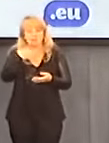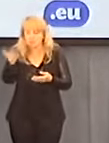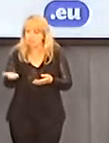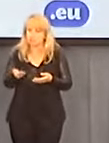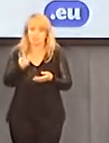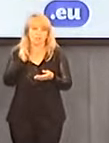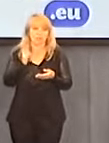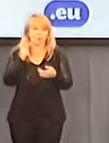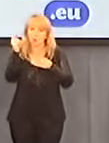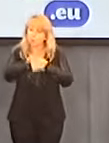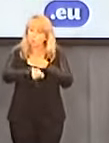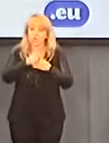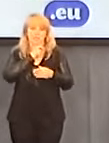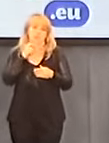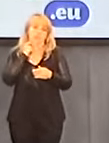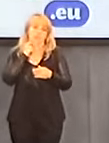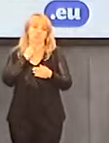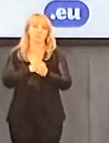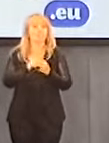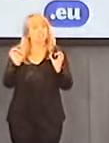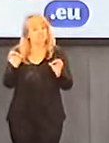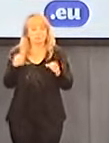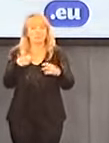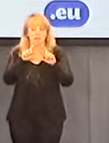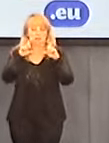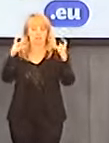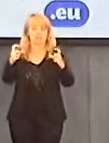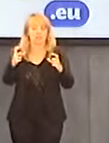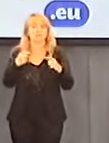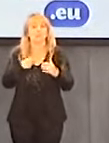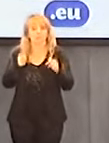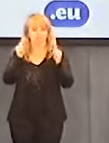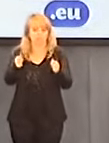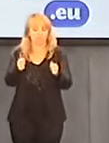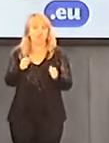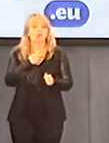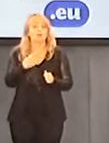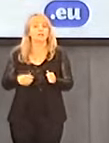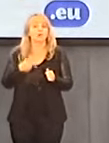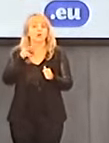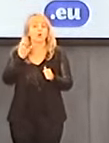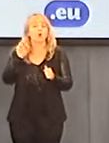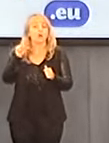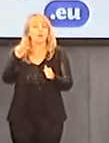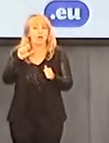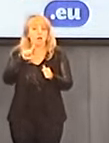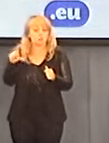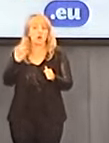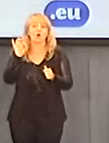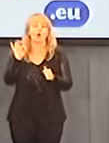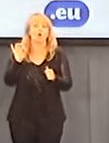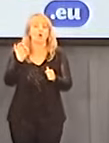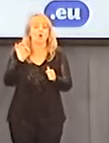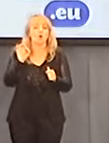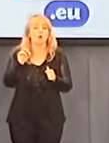Na tym posiedzeniu Sejmu złożymy także do pani marszałkini Kopacz wniosek o powołanie